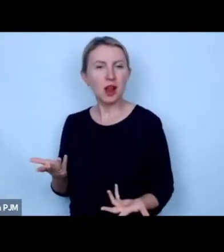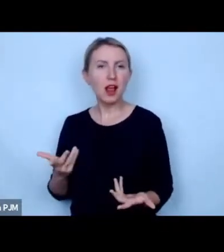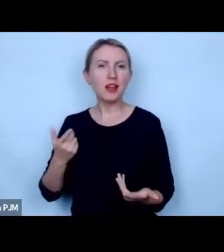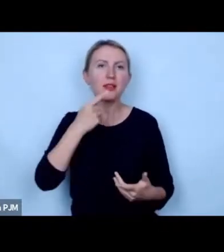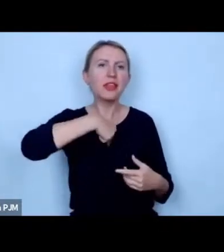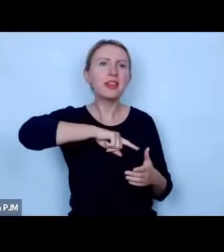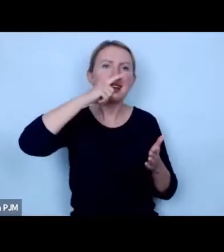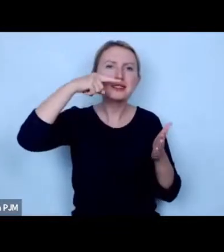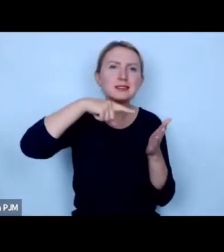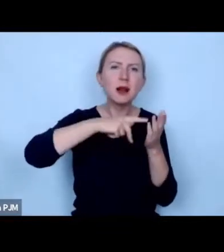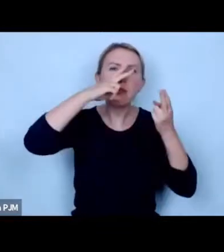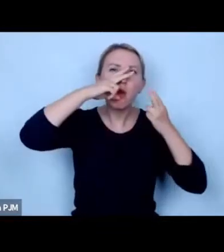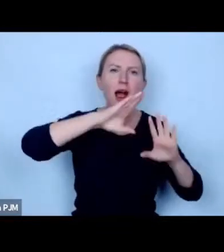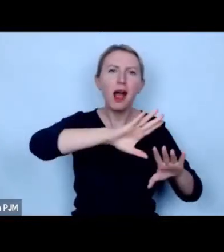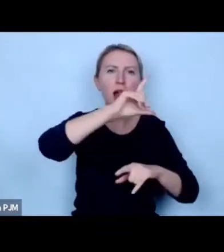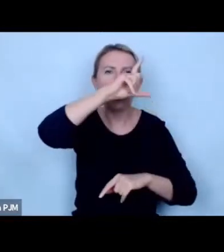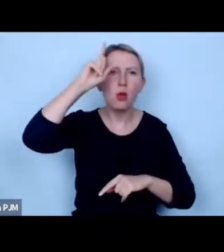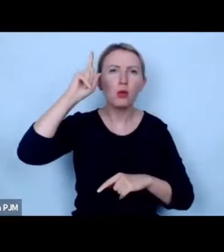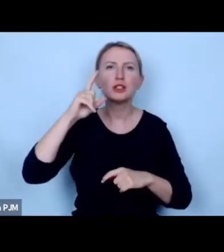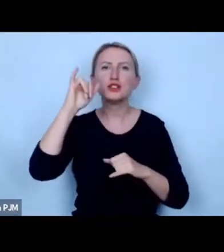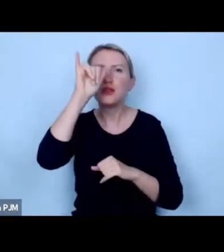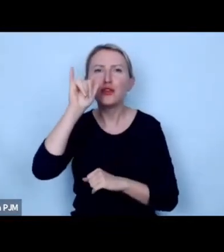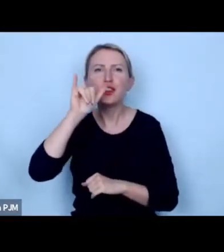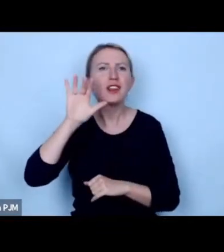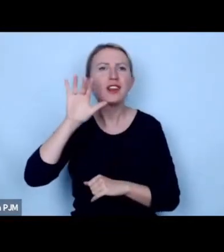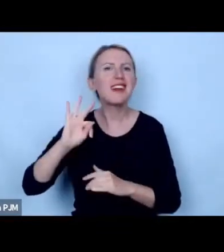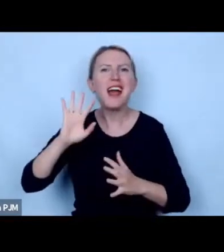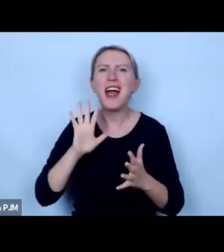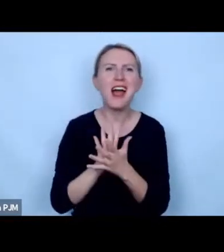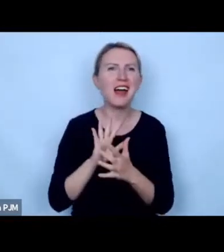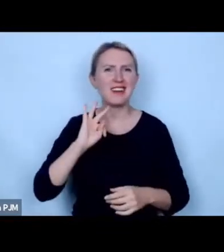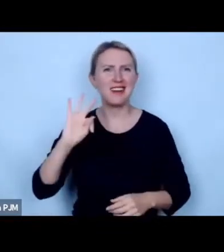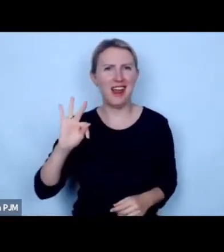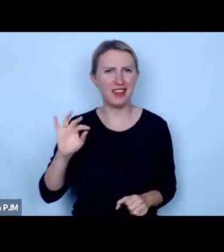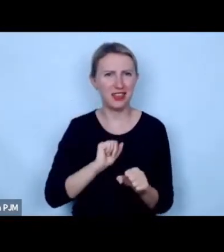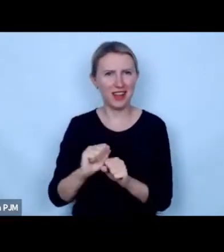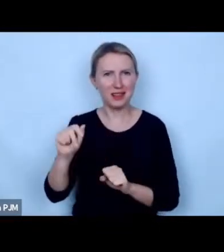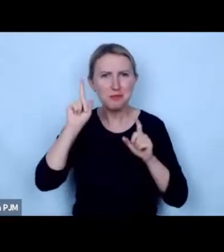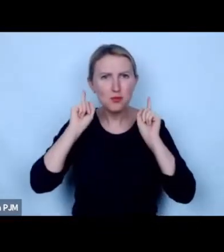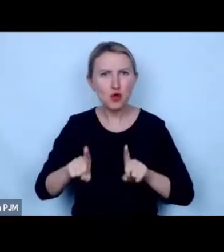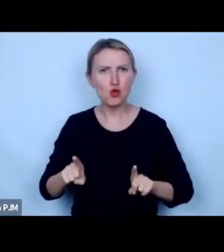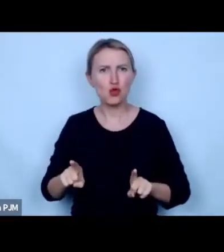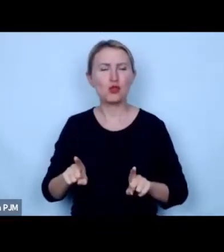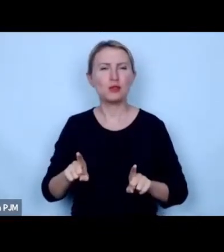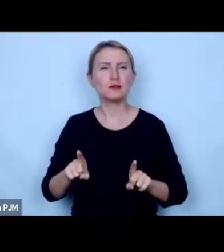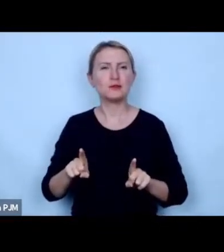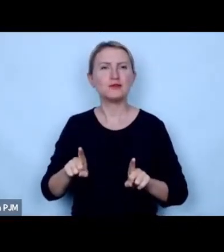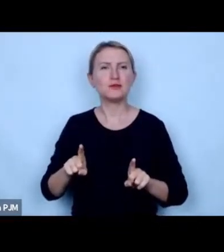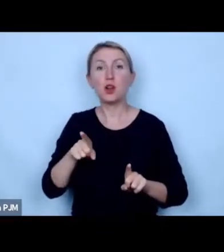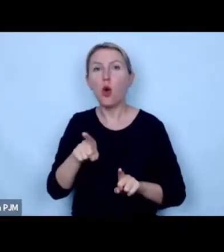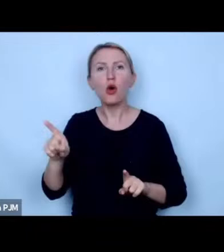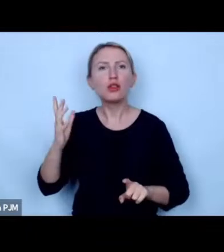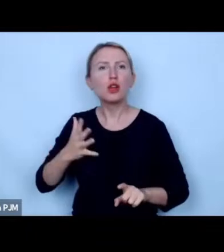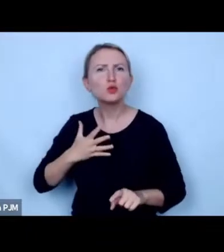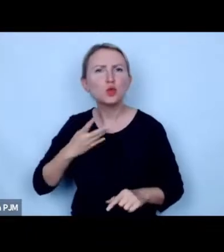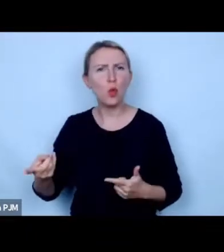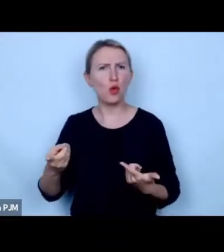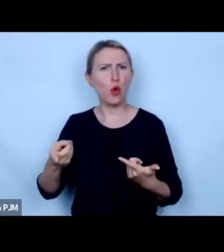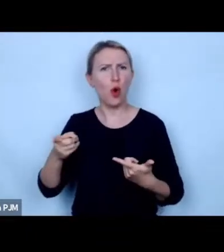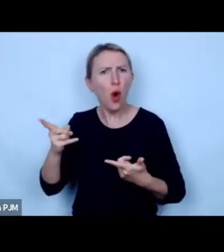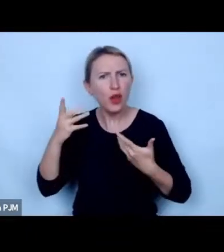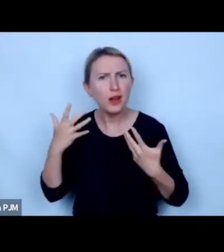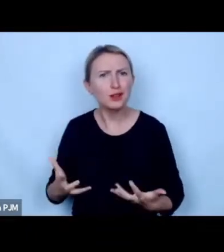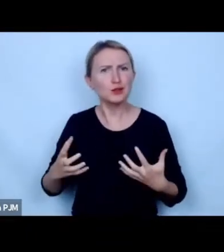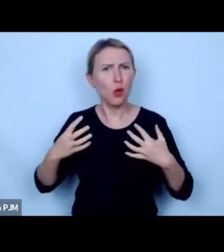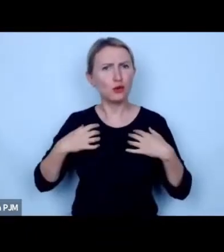pokazywanie ludziom świn takie jakie są naprawdę że czują że chcą że chcą